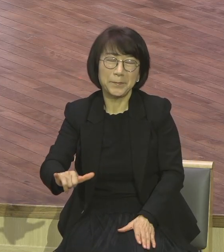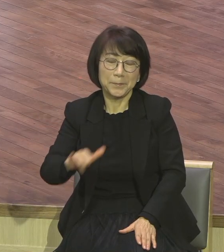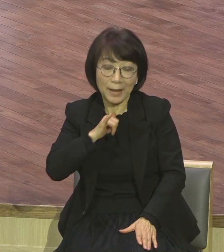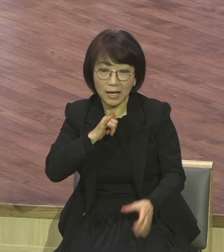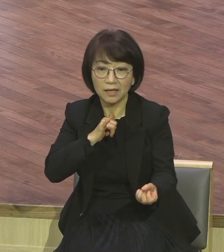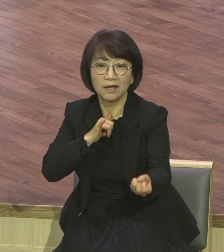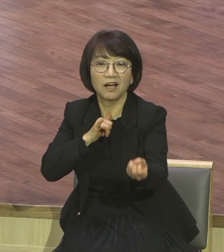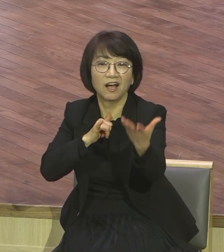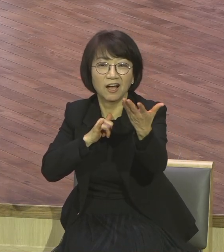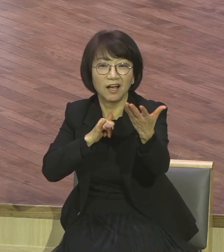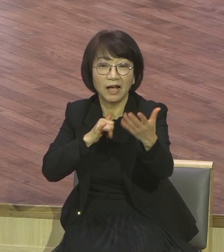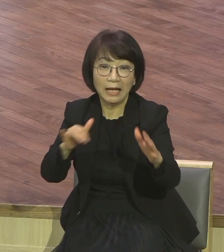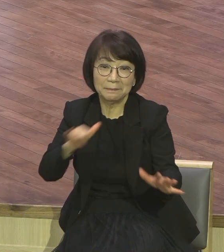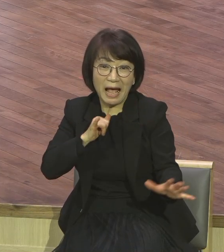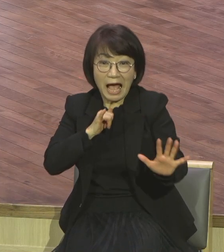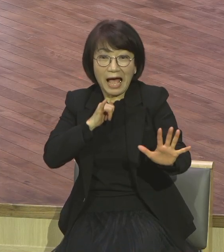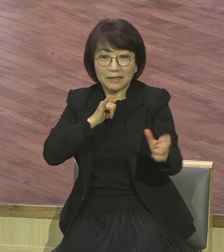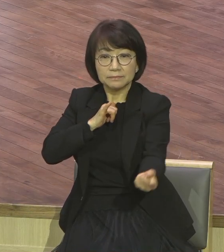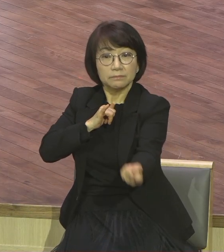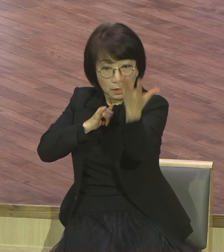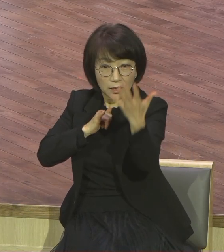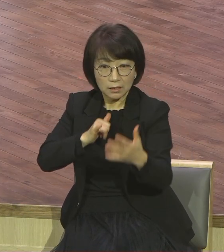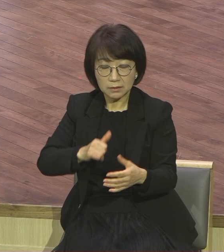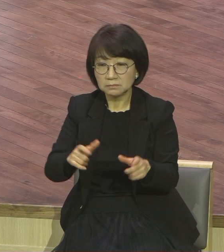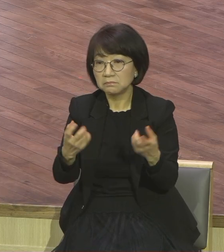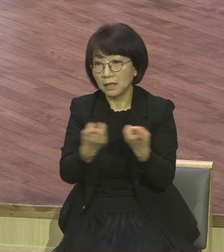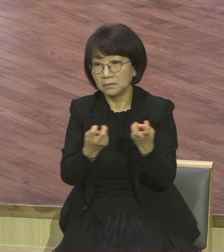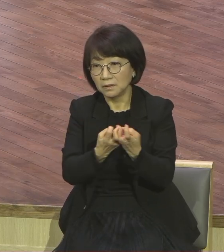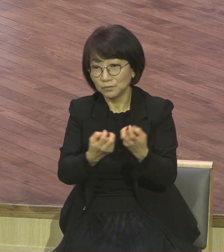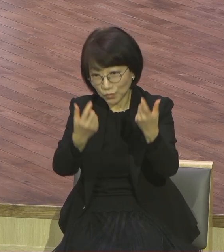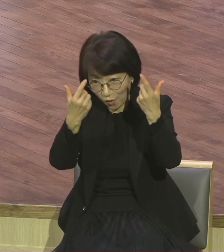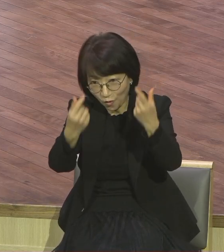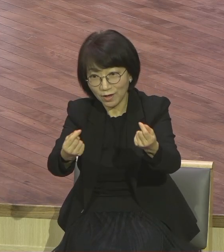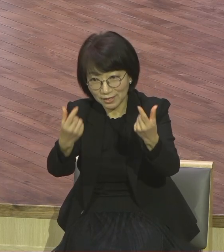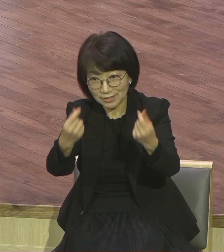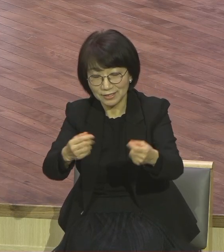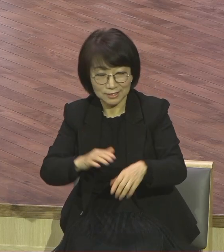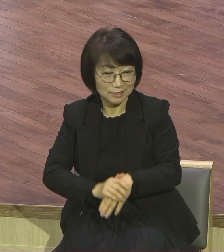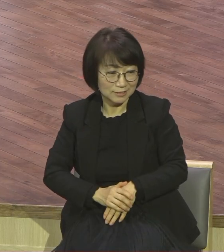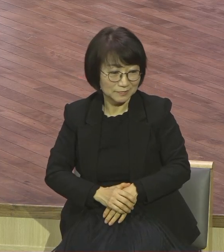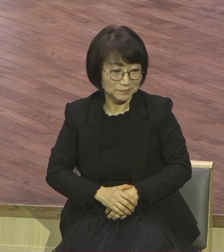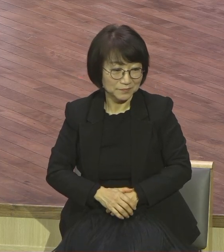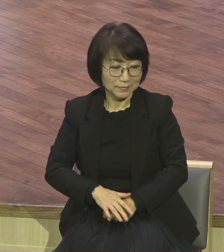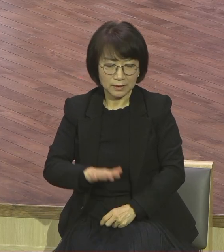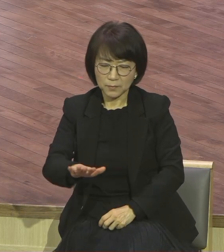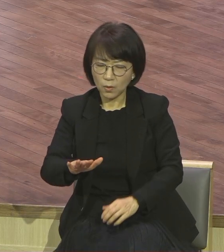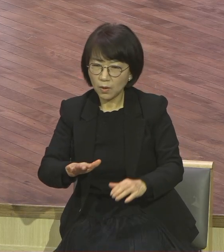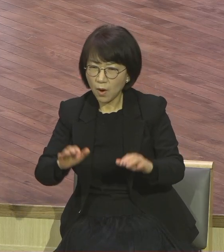사두간들의 모습을 보면서 이들에게 지금 뭐요 어렸을 때부터 각인된